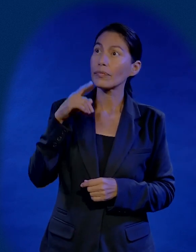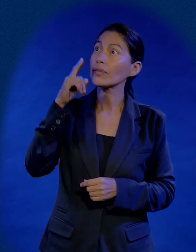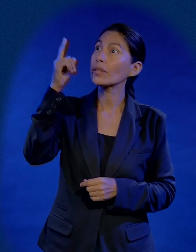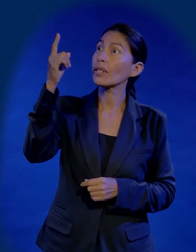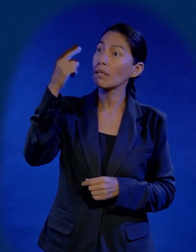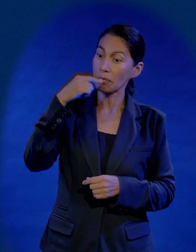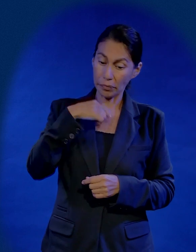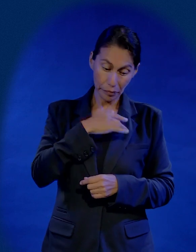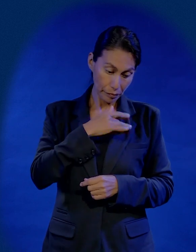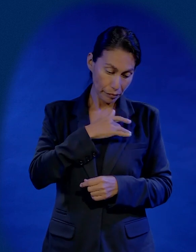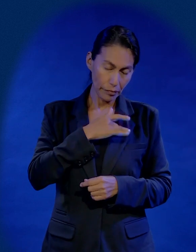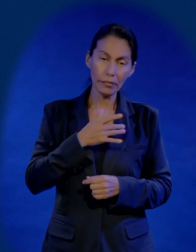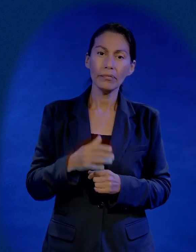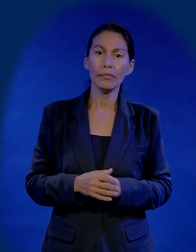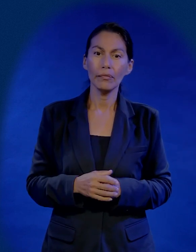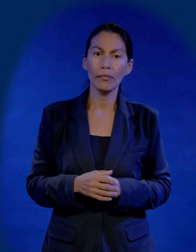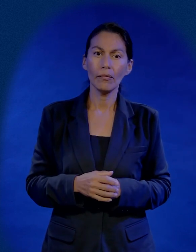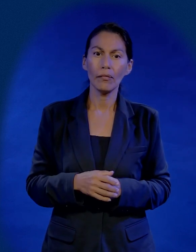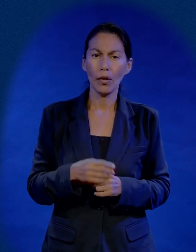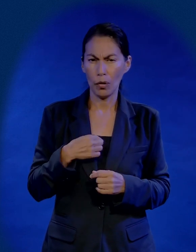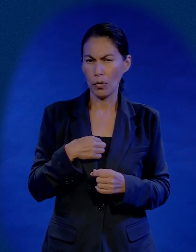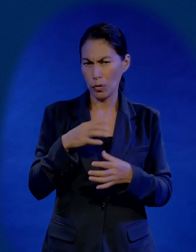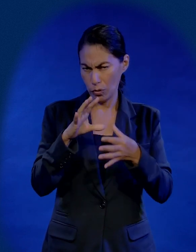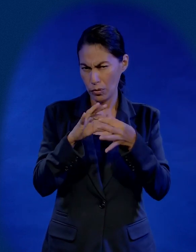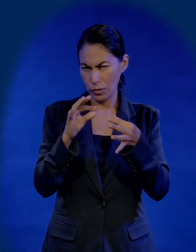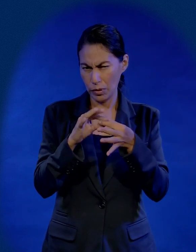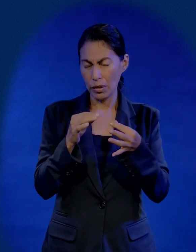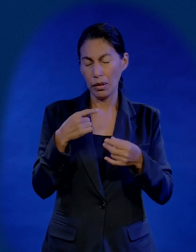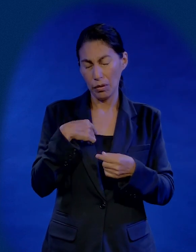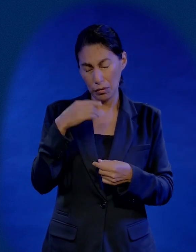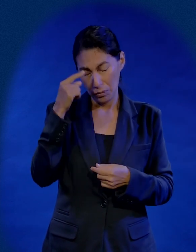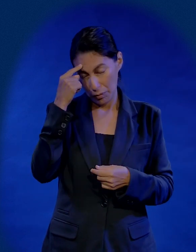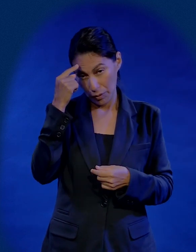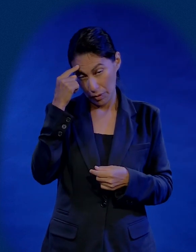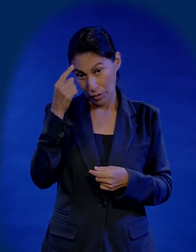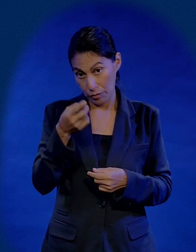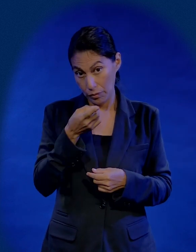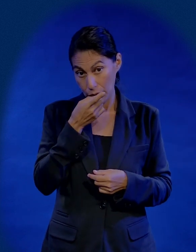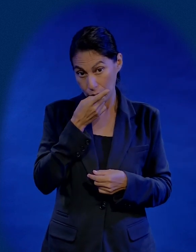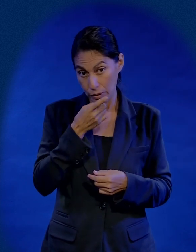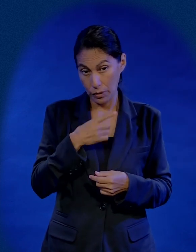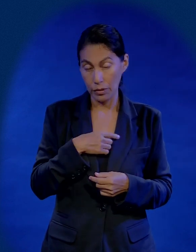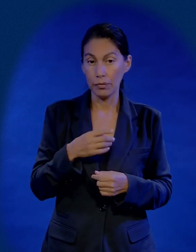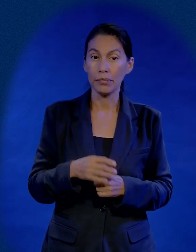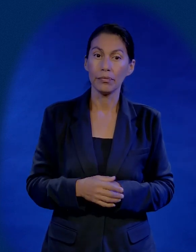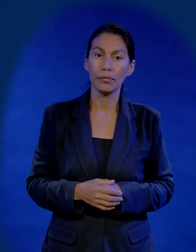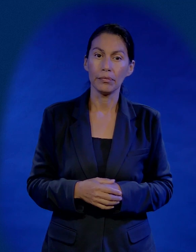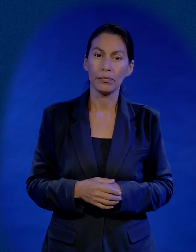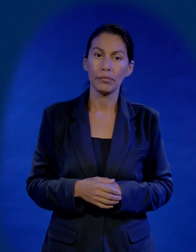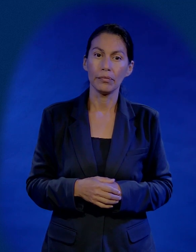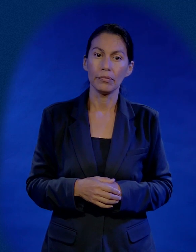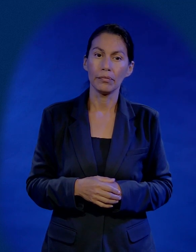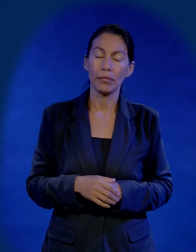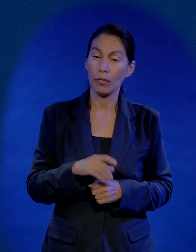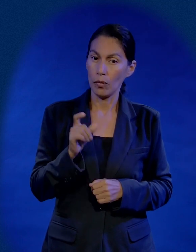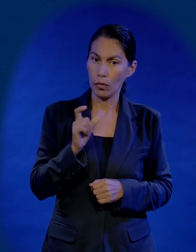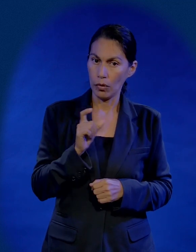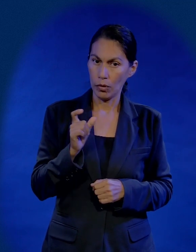porque Jesús vive en nuestro corazón. Y así lo plantee en mi esquema de trabajo. Pero cuando llegó la hora